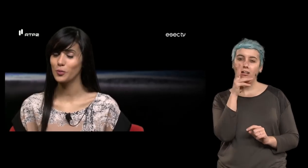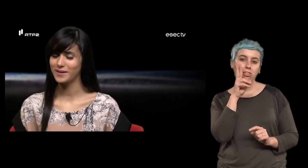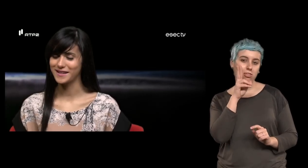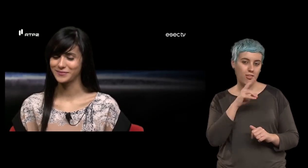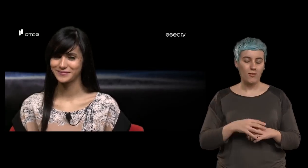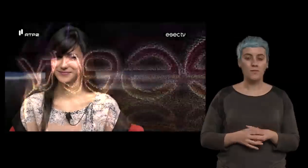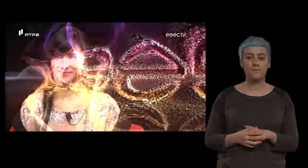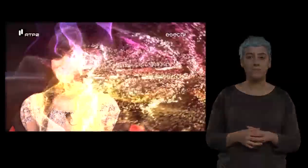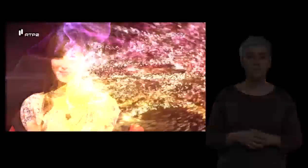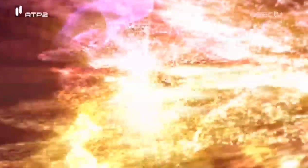companhia.